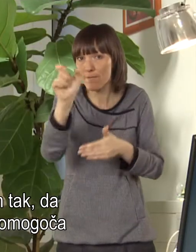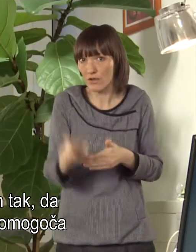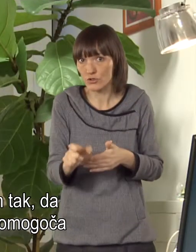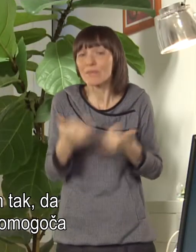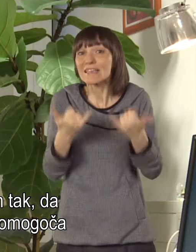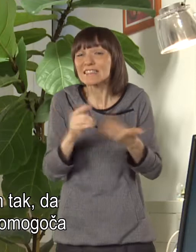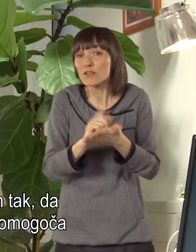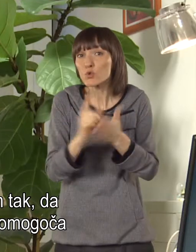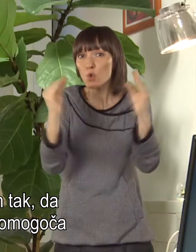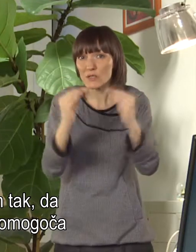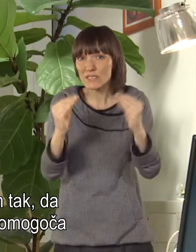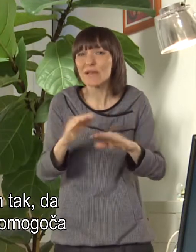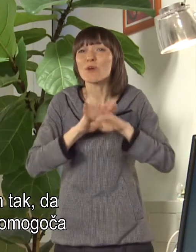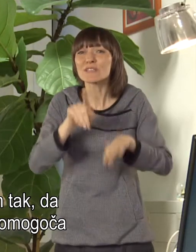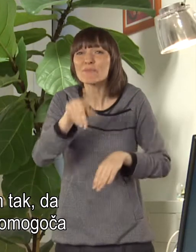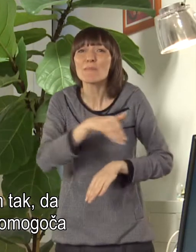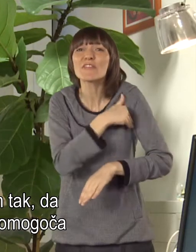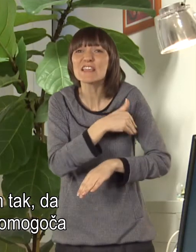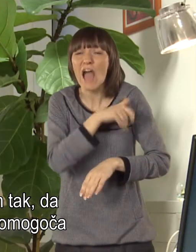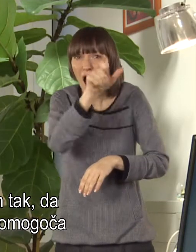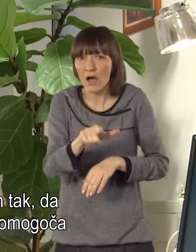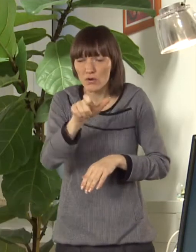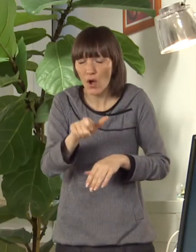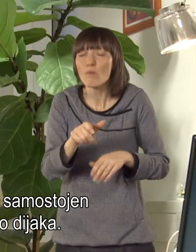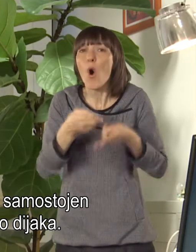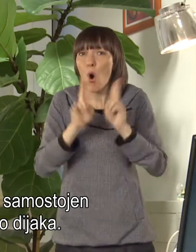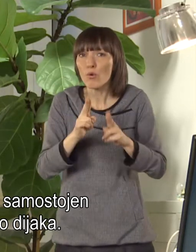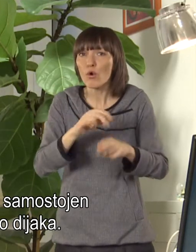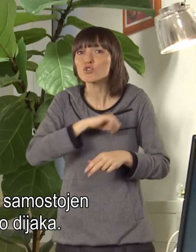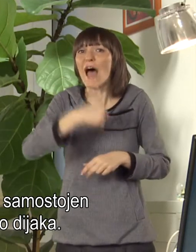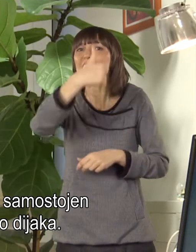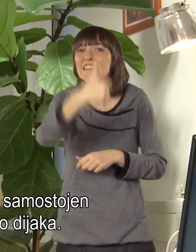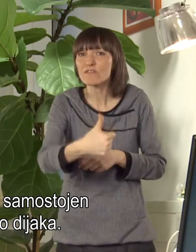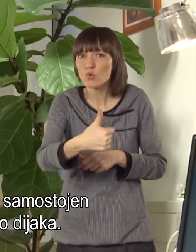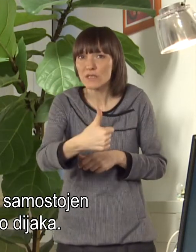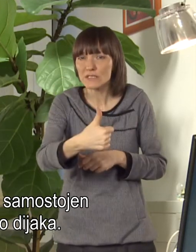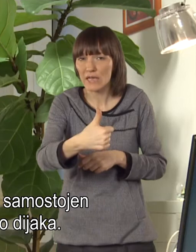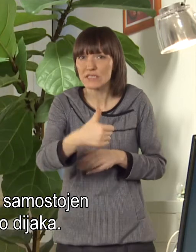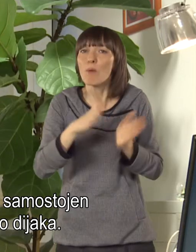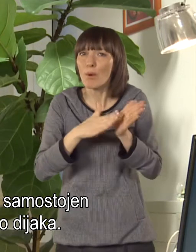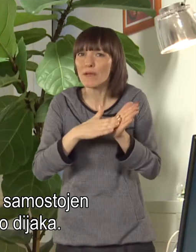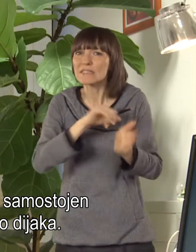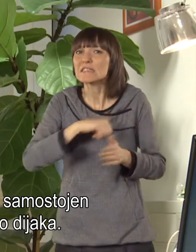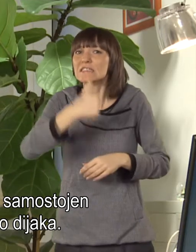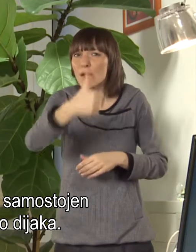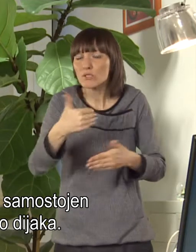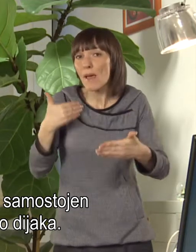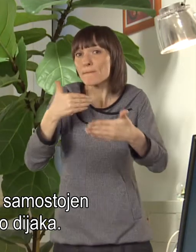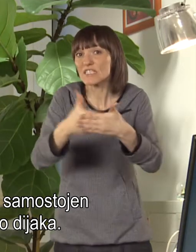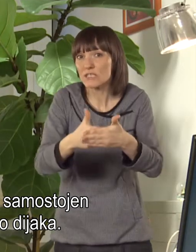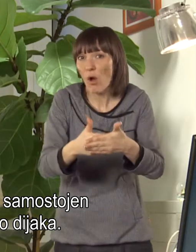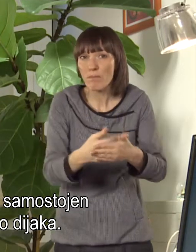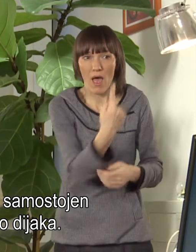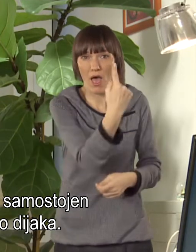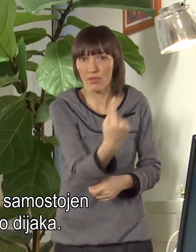Trenutno pa je sistem tak, da vsem tem dijakom omogoča individualizacijo. Torej, samostojen